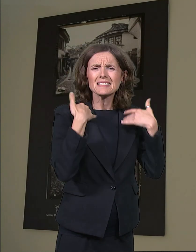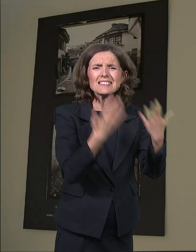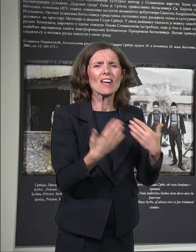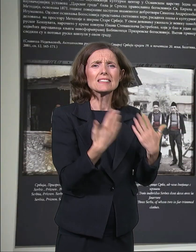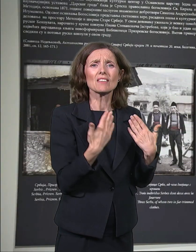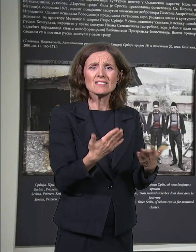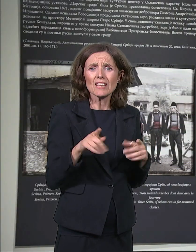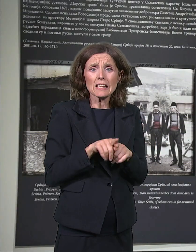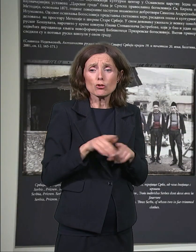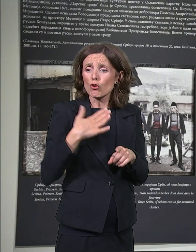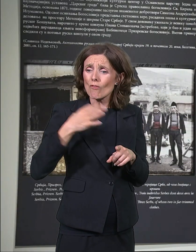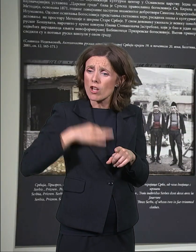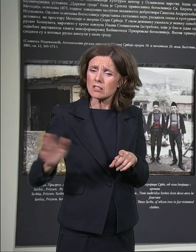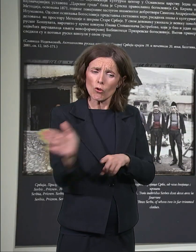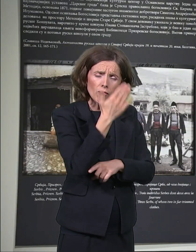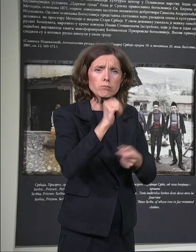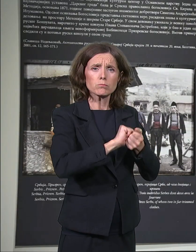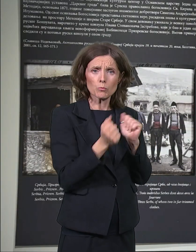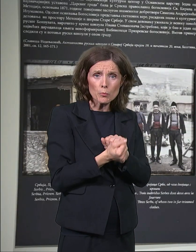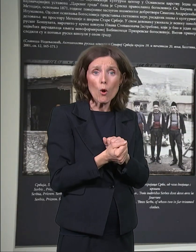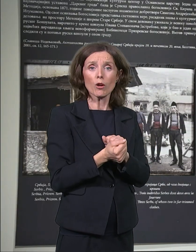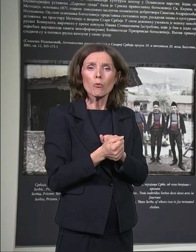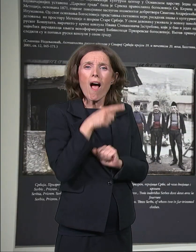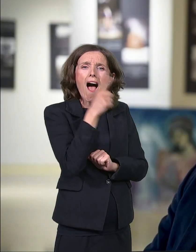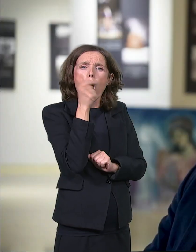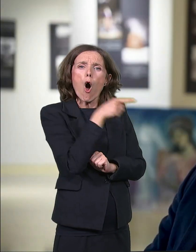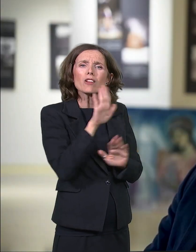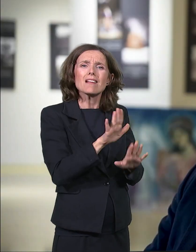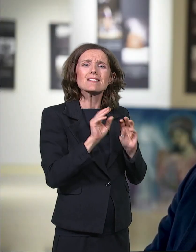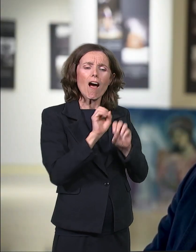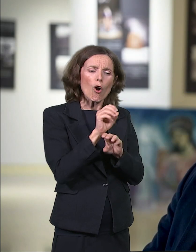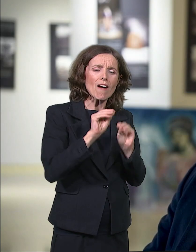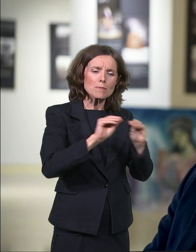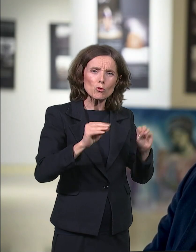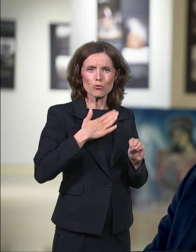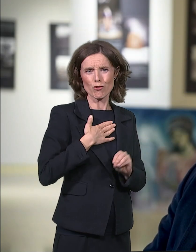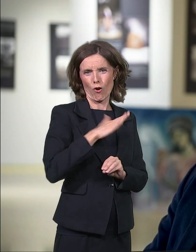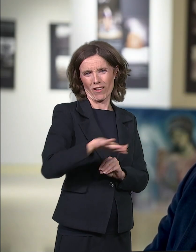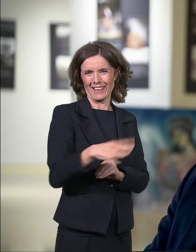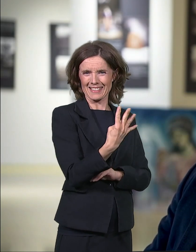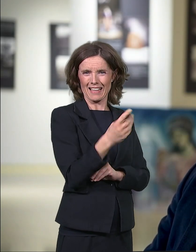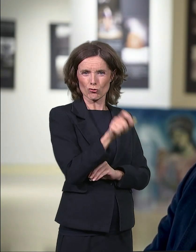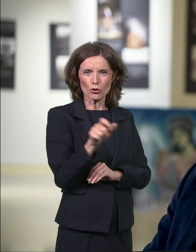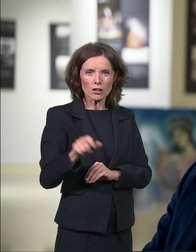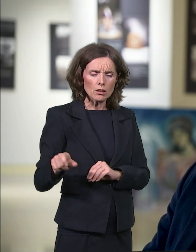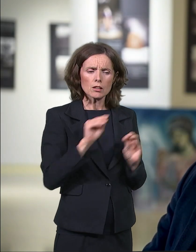Andrejevića i Gumanova i svoju decu vaspitavao u patriotskom duhu. Taj patriotizam